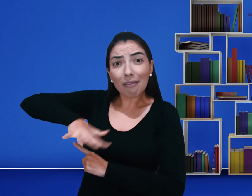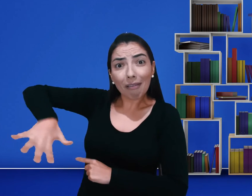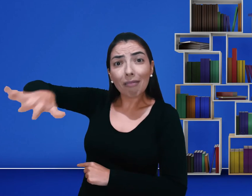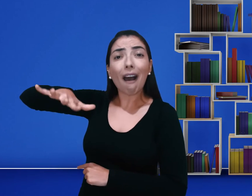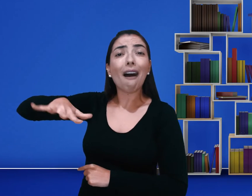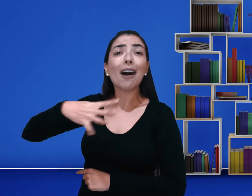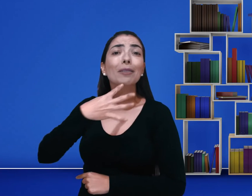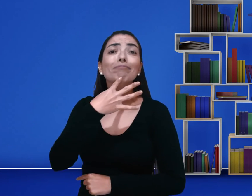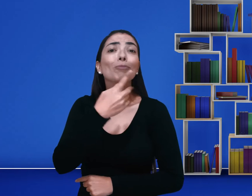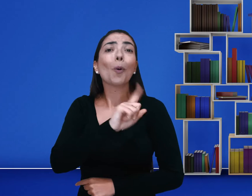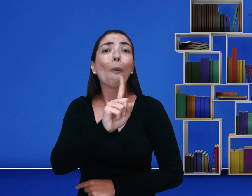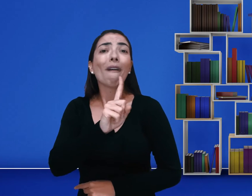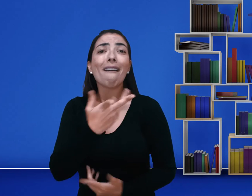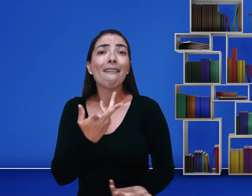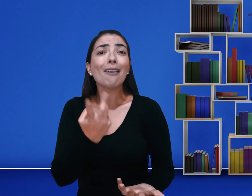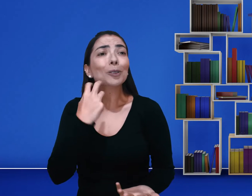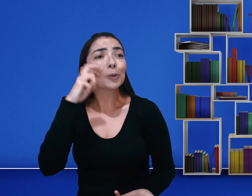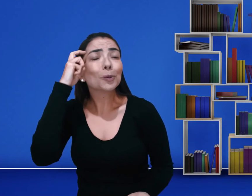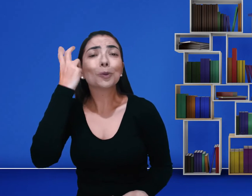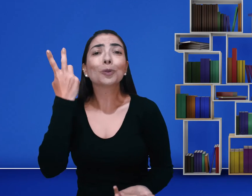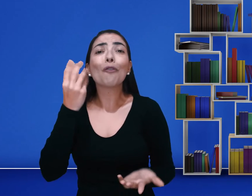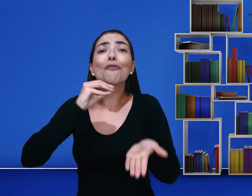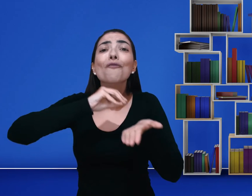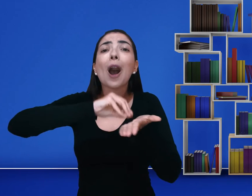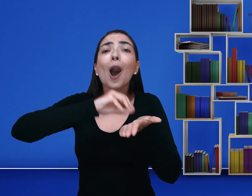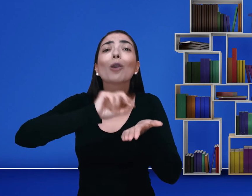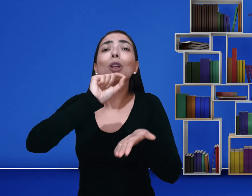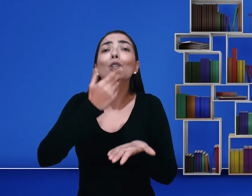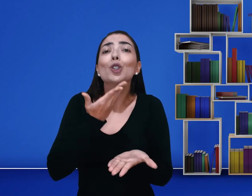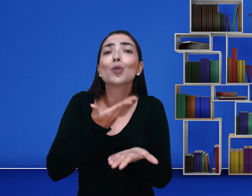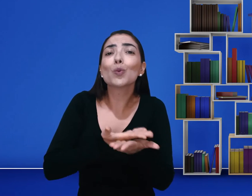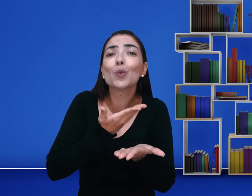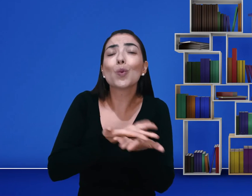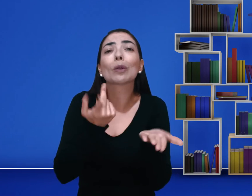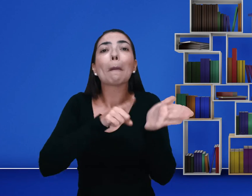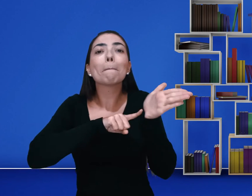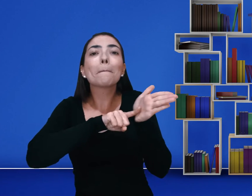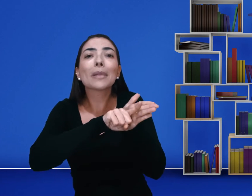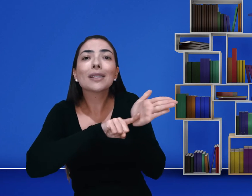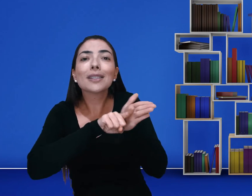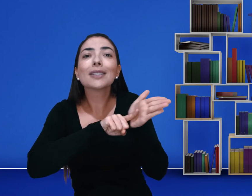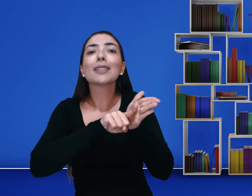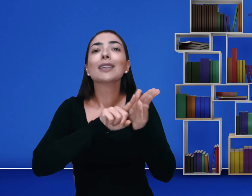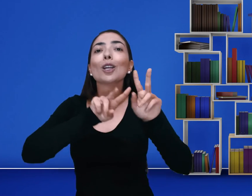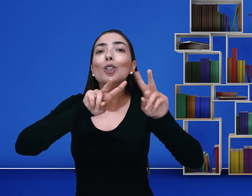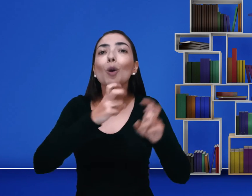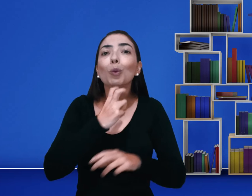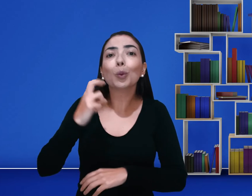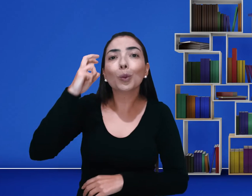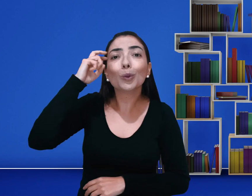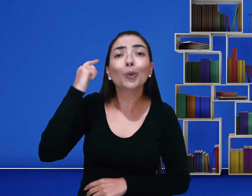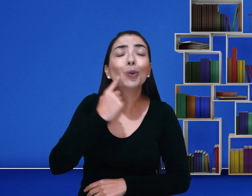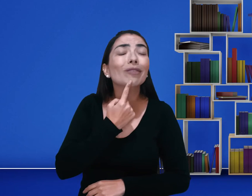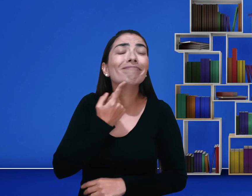Porque a sociedade como um todo não conhece a cultura, não pesquisa, não estuda sobre a cultura surda.